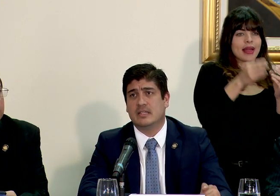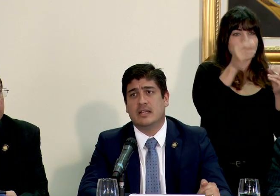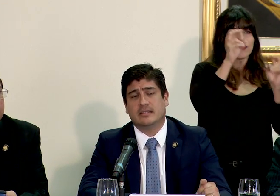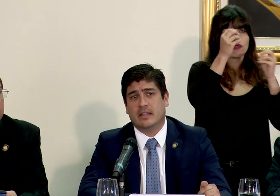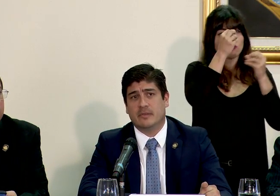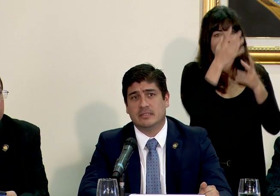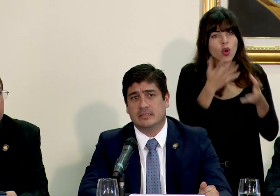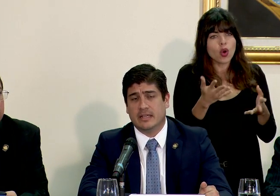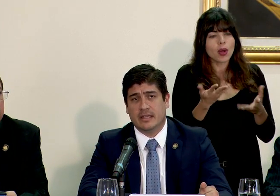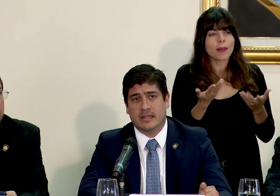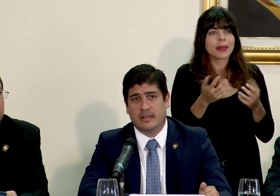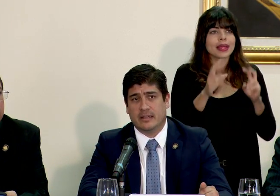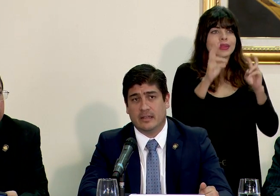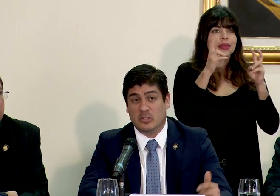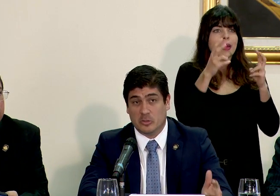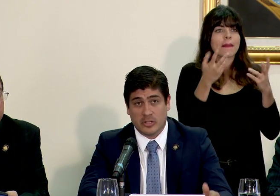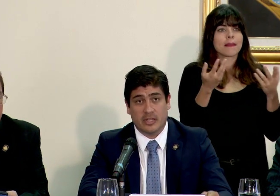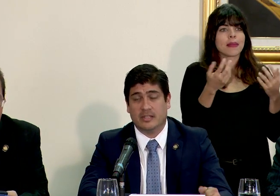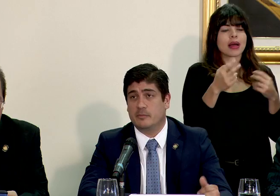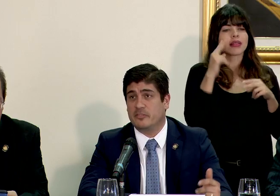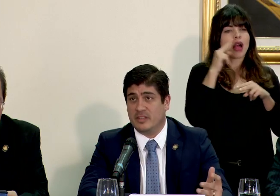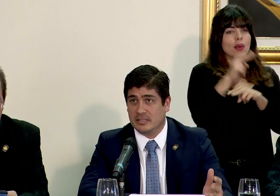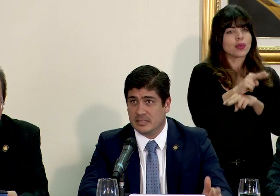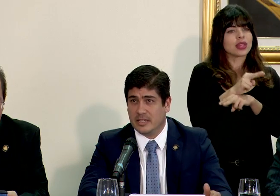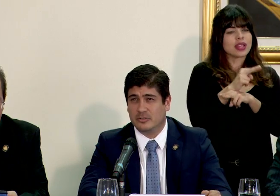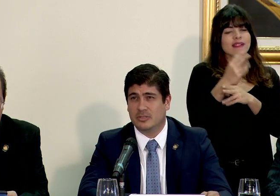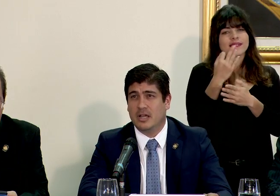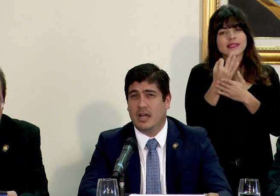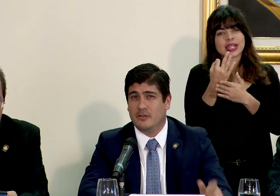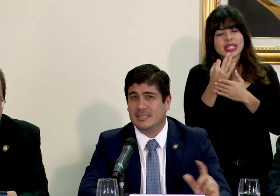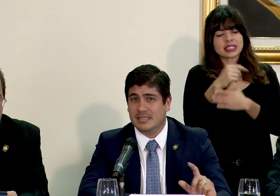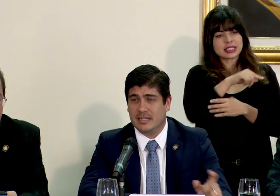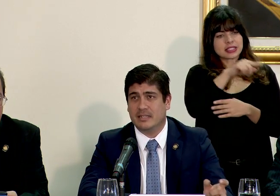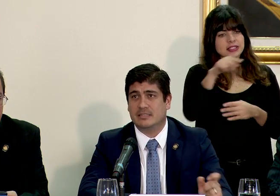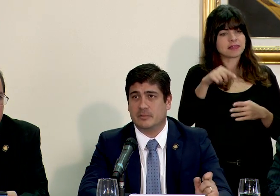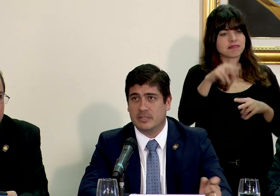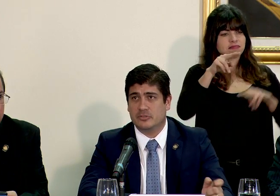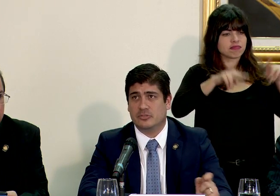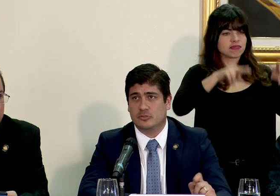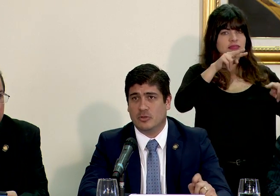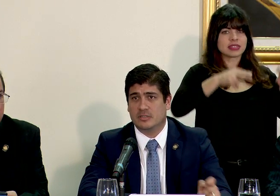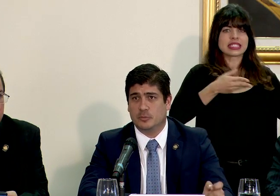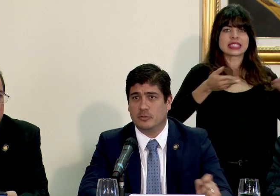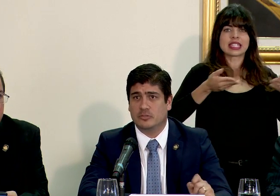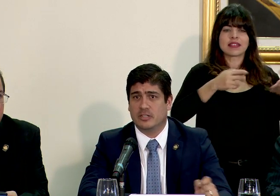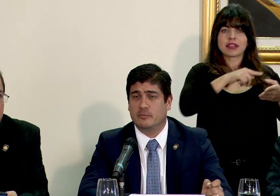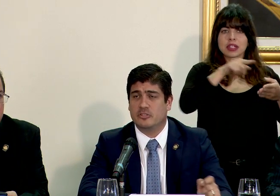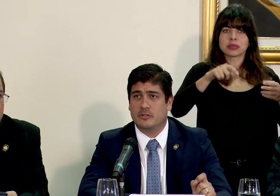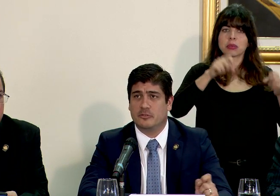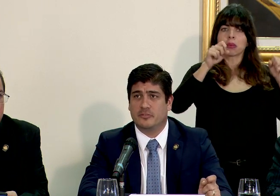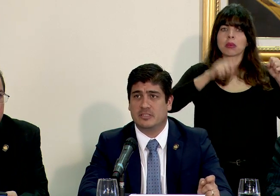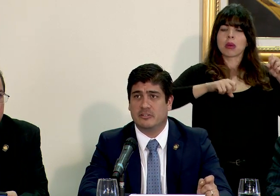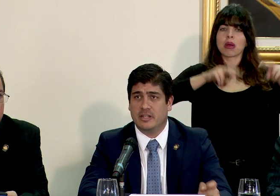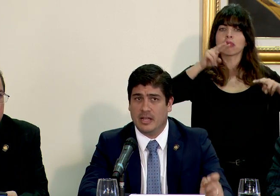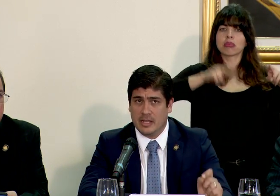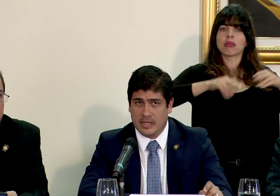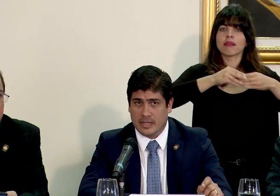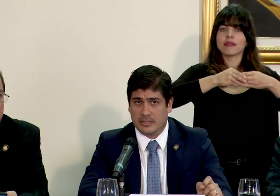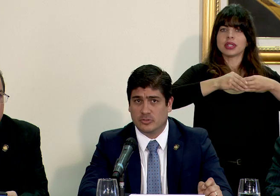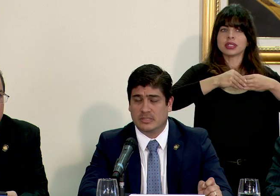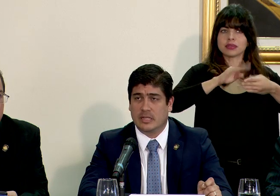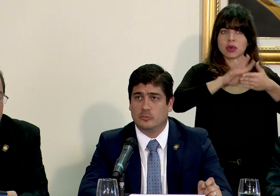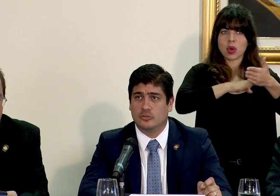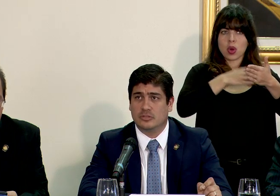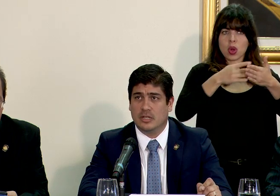informes temas de auditoría temas financieros hay una serie de servicios en los cuales podemos tener mucha mayor flexibilidad